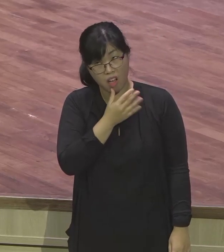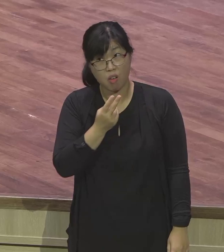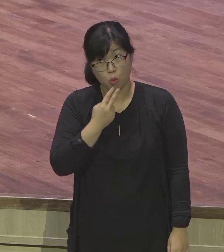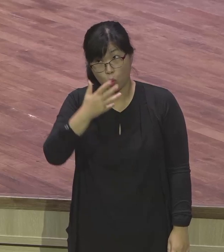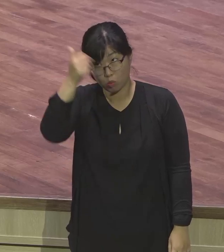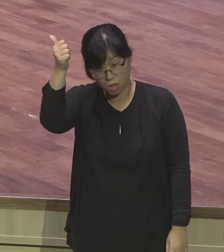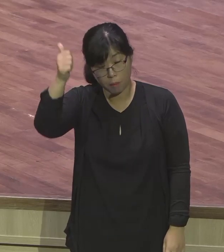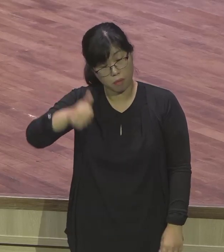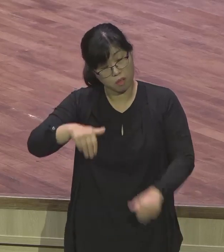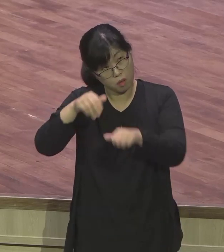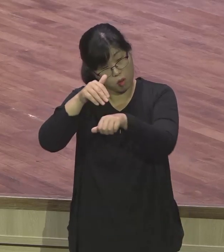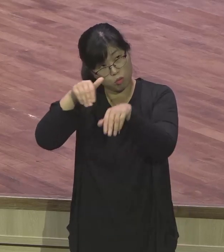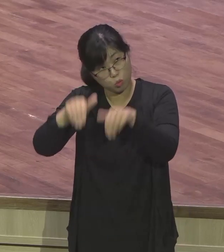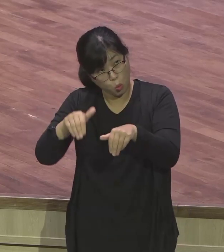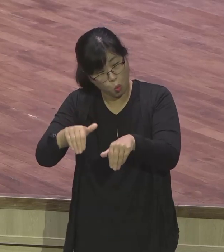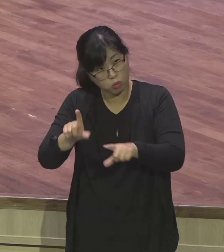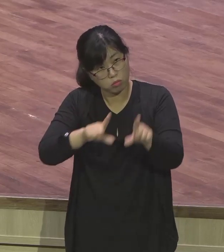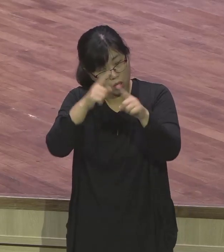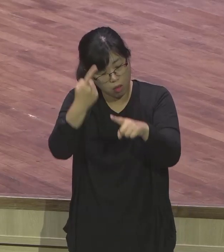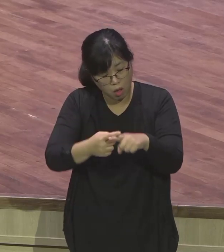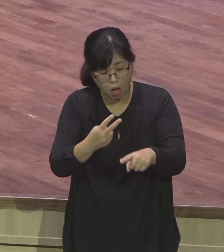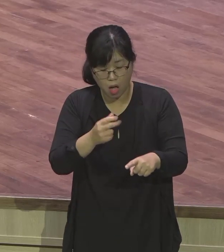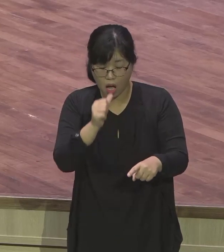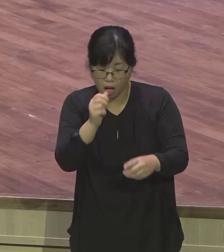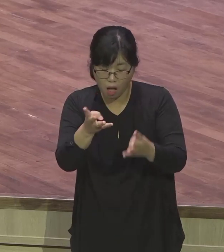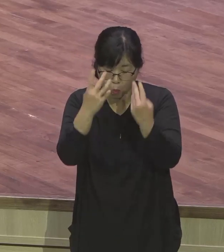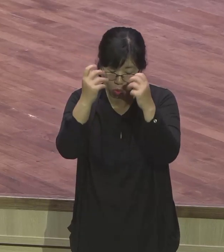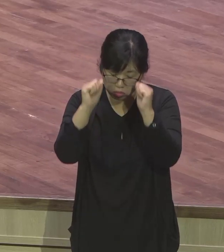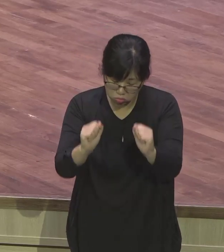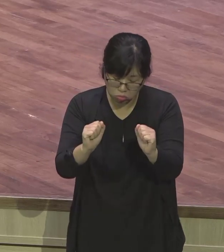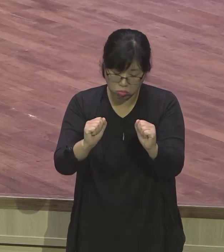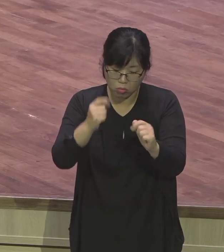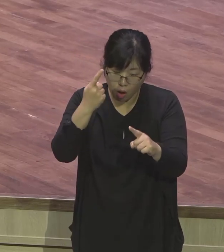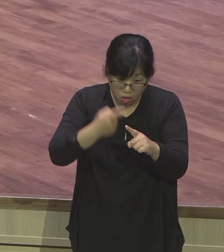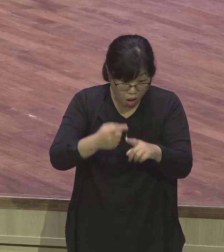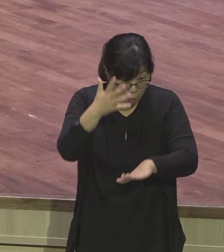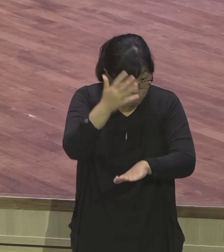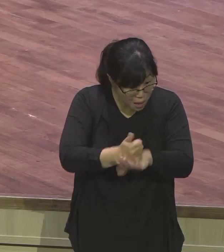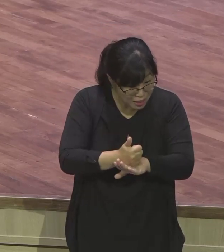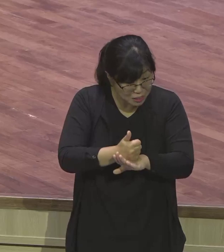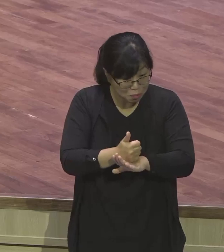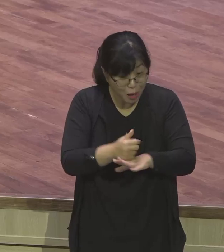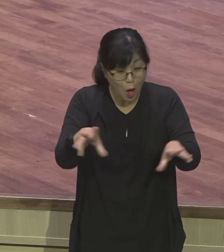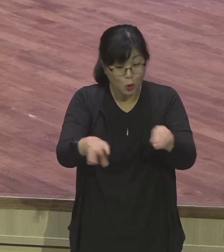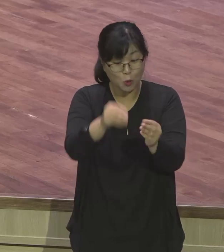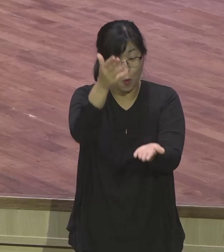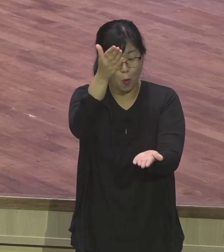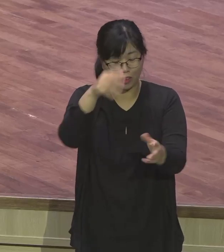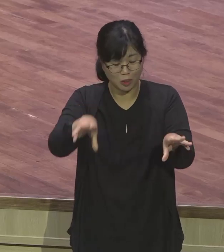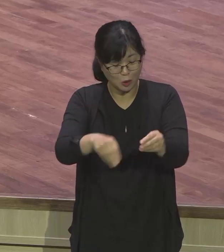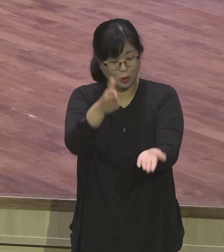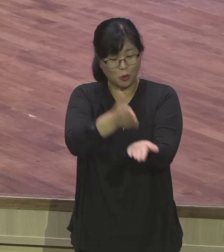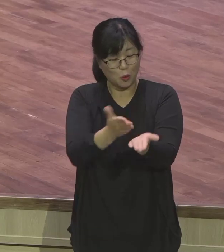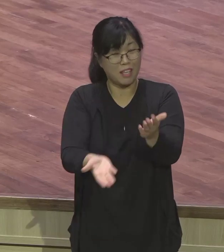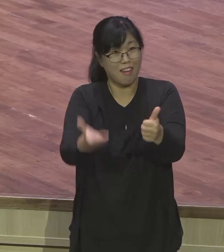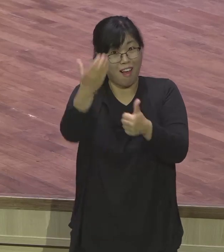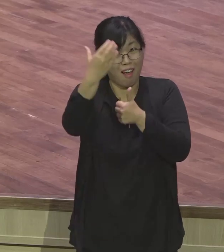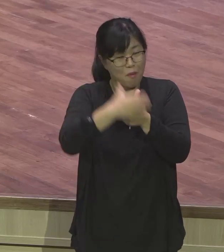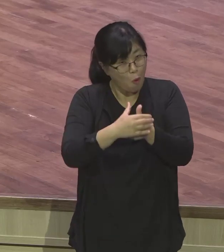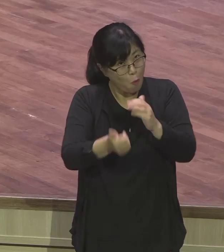요셉은 몰라요. 하루하루가 언제 죽을지 몰라요. 요셉은 이 노예는 물건이요. 사람이 아니에요. 그러니까 언제 죽을지